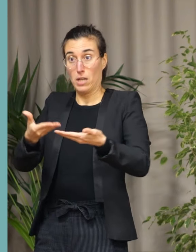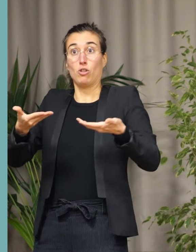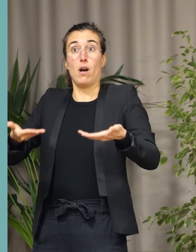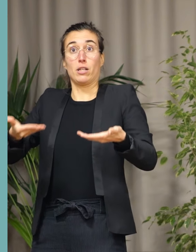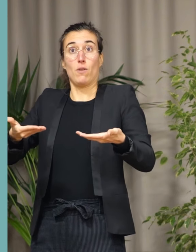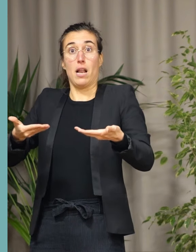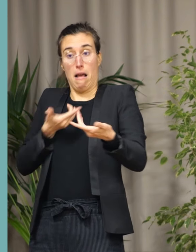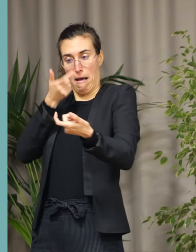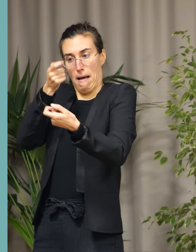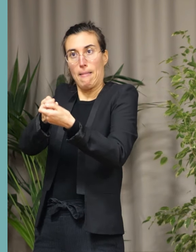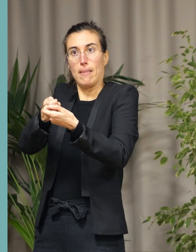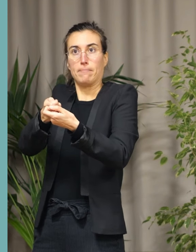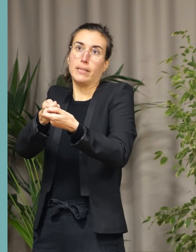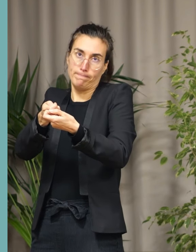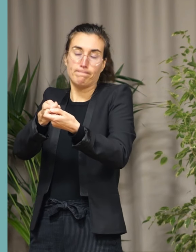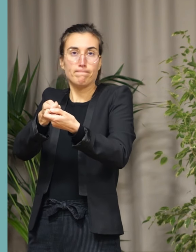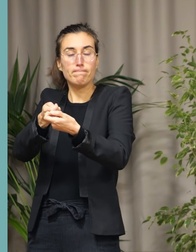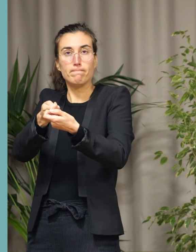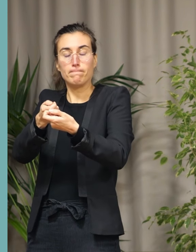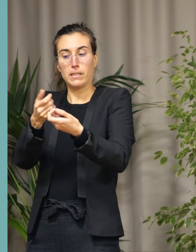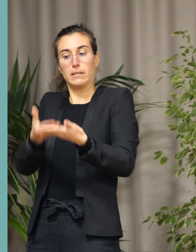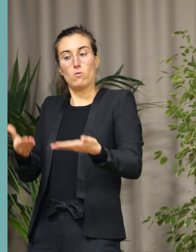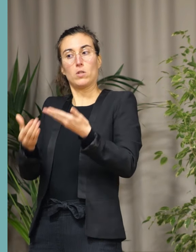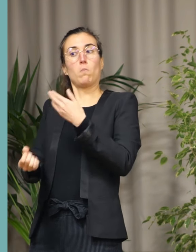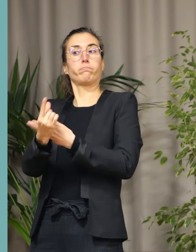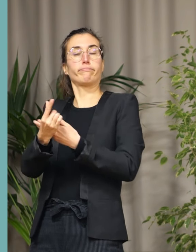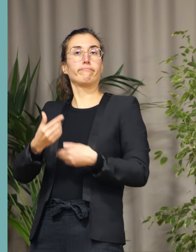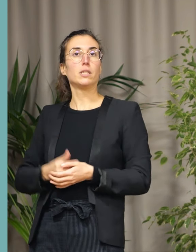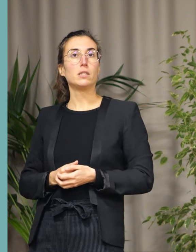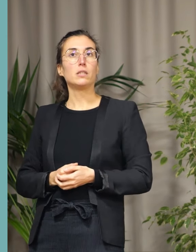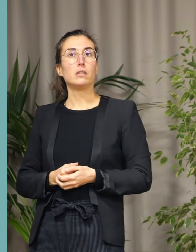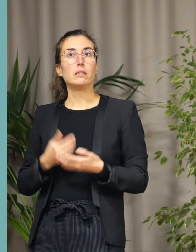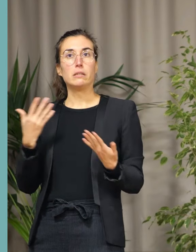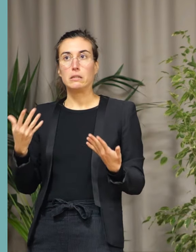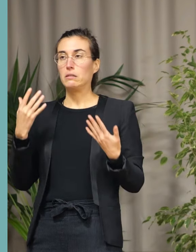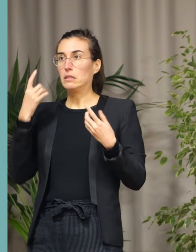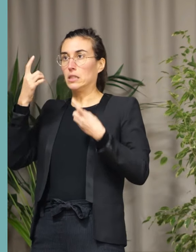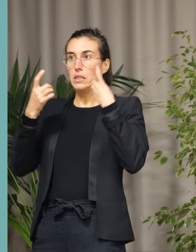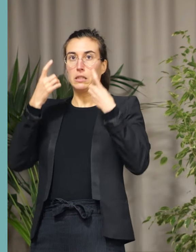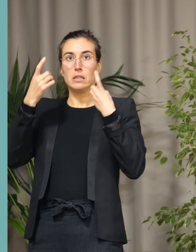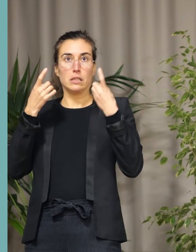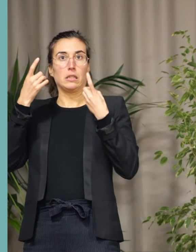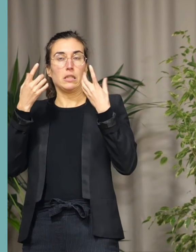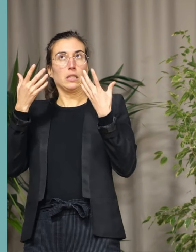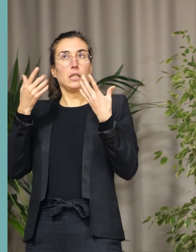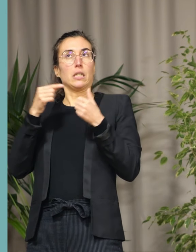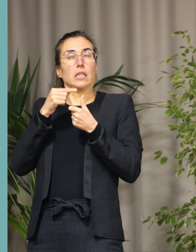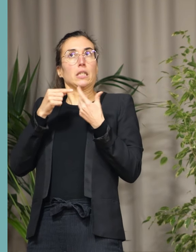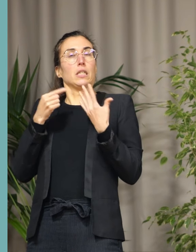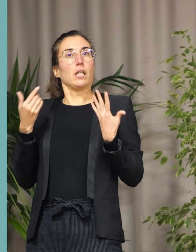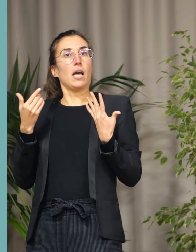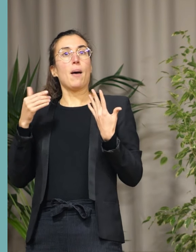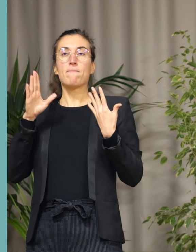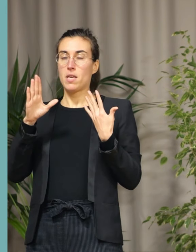inédite. Les interrogations sont nombreuses, mais restons optimistes et